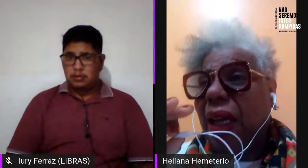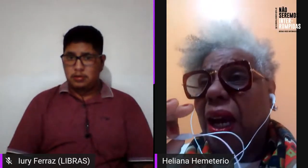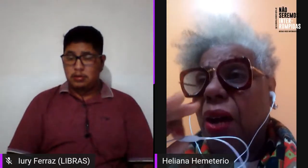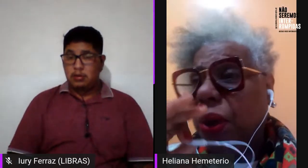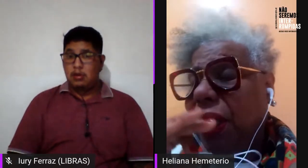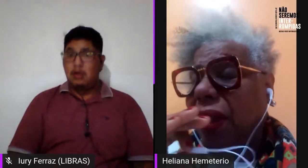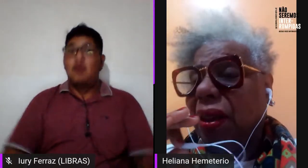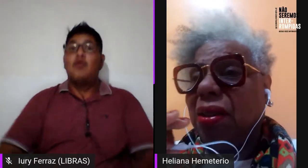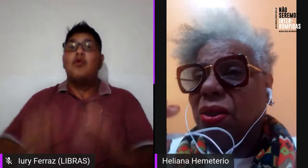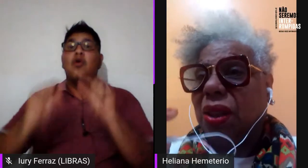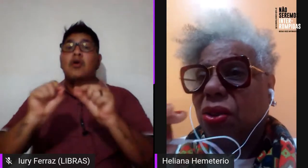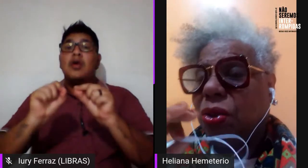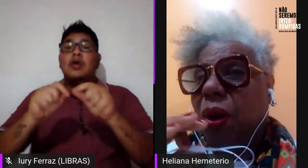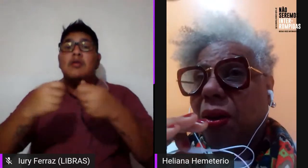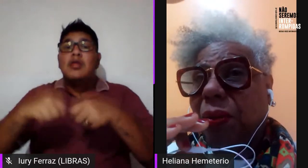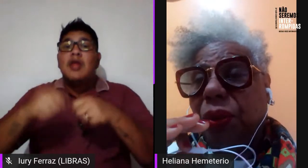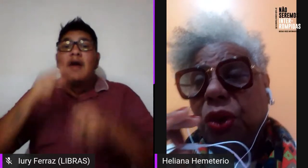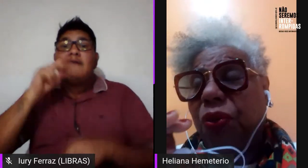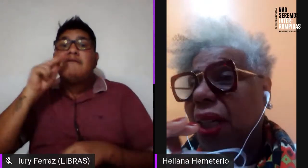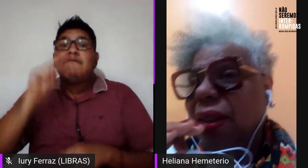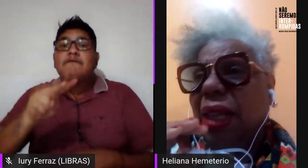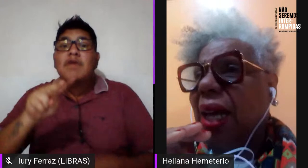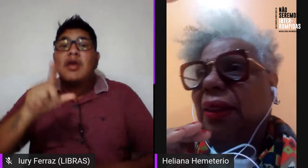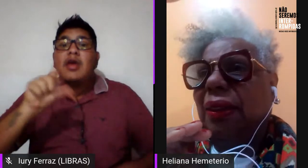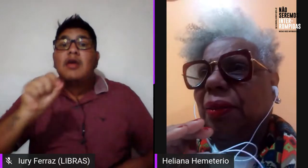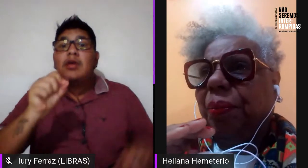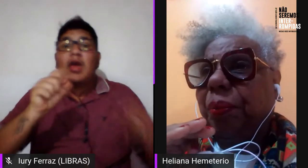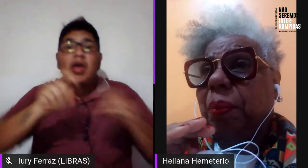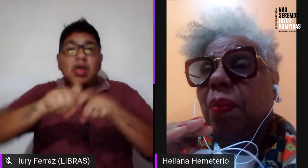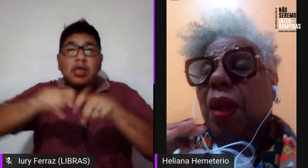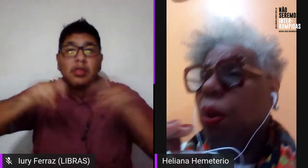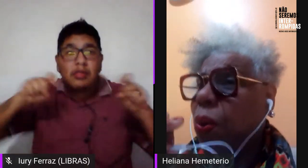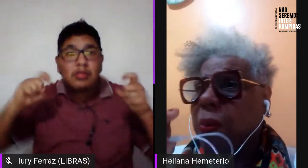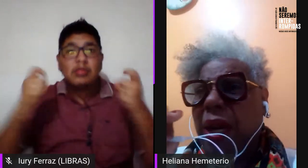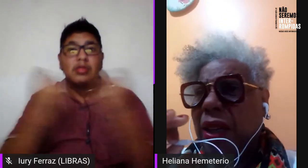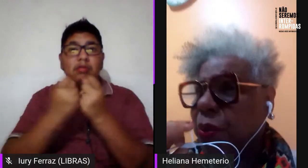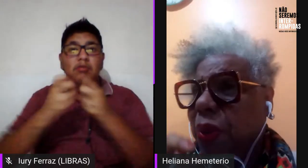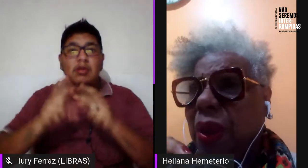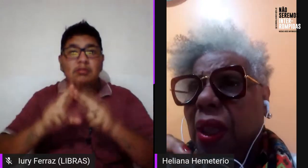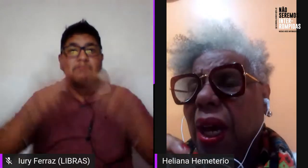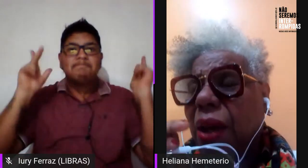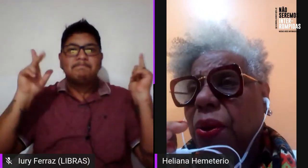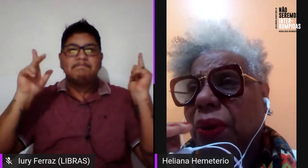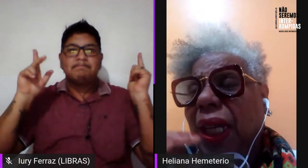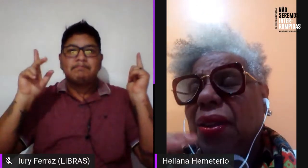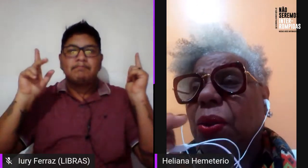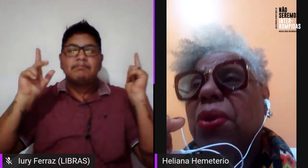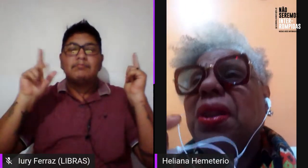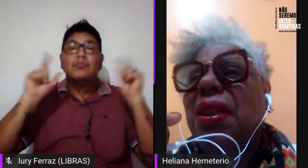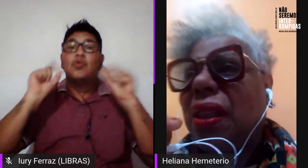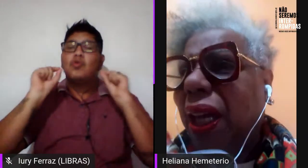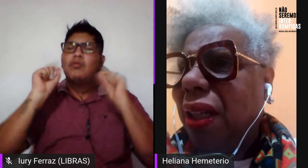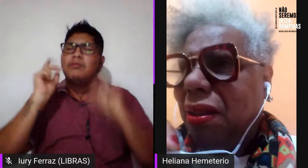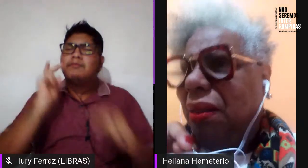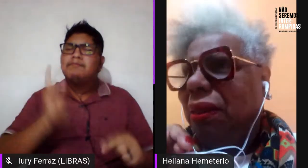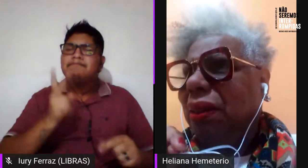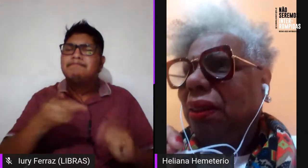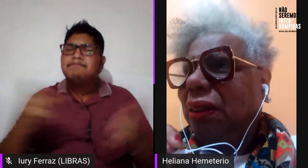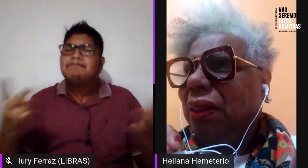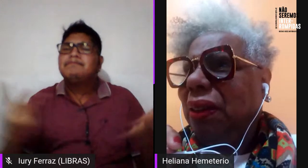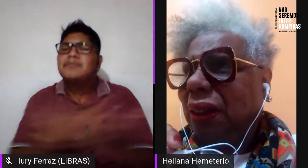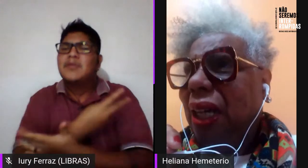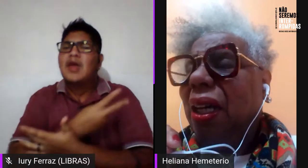era a orientação sexual diferenciada, o mesmo acontece com o cis gay,